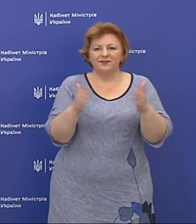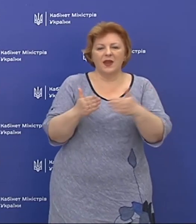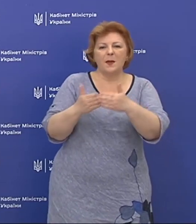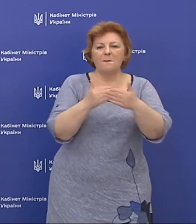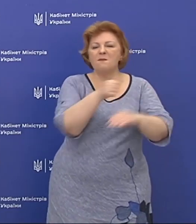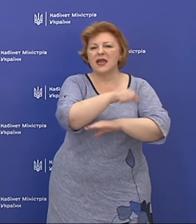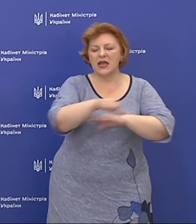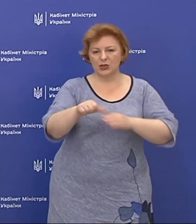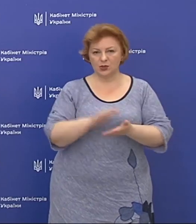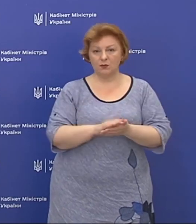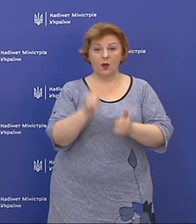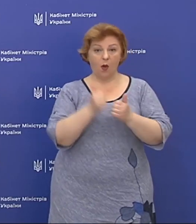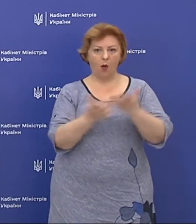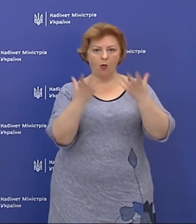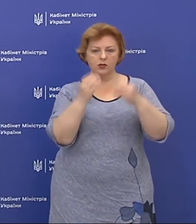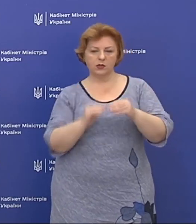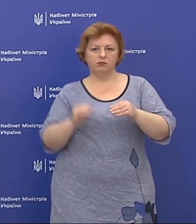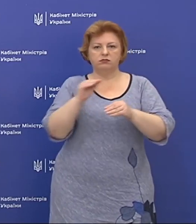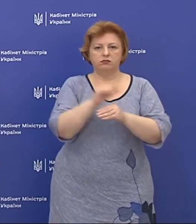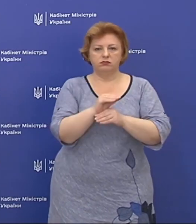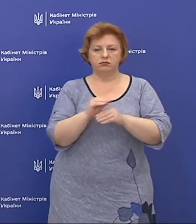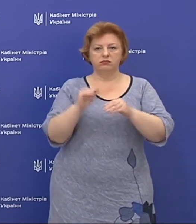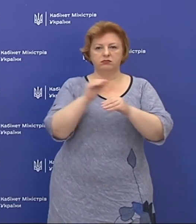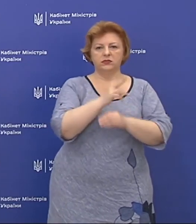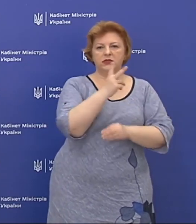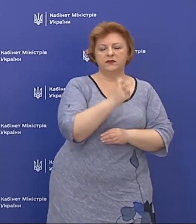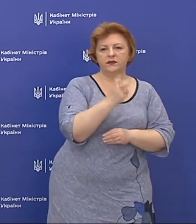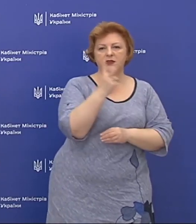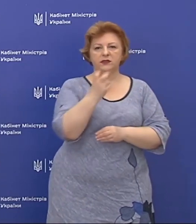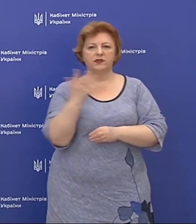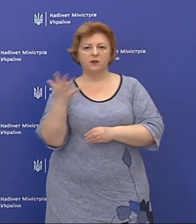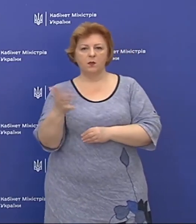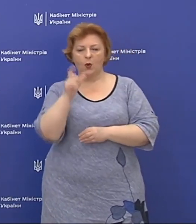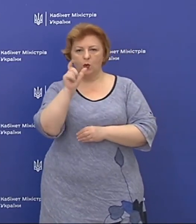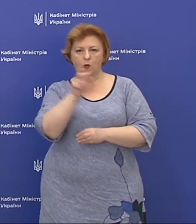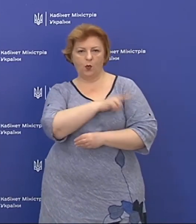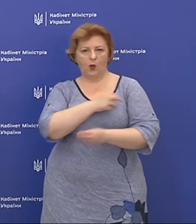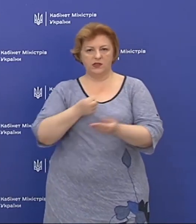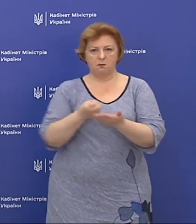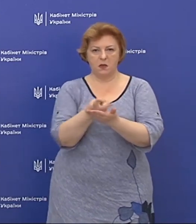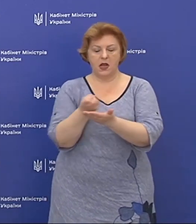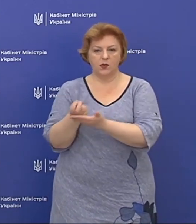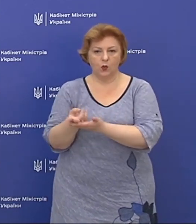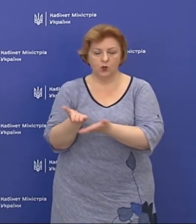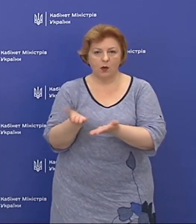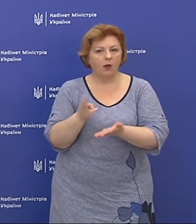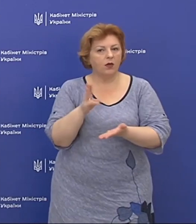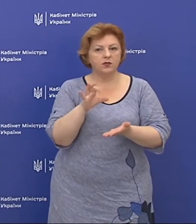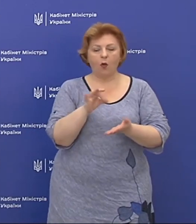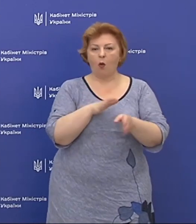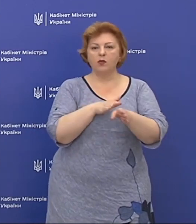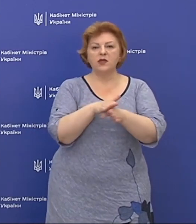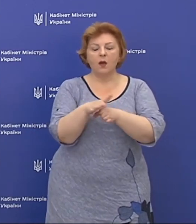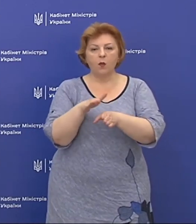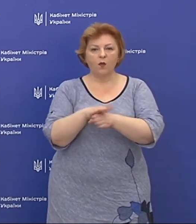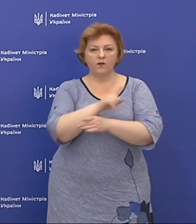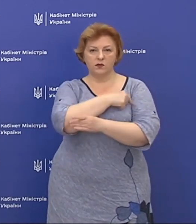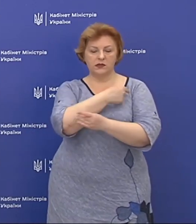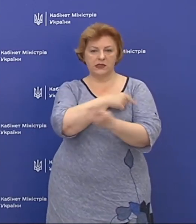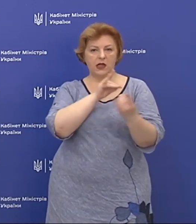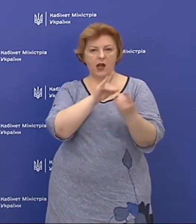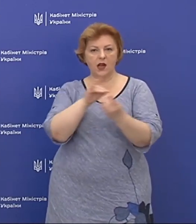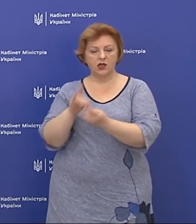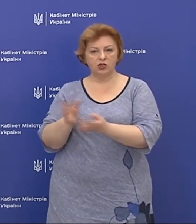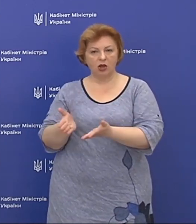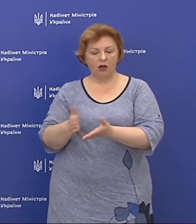кожного дня по 200-205 людей госпіталізуються, то це заповнюється ліжка. І